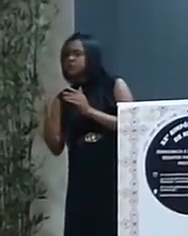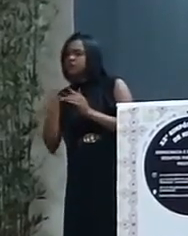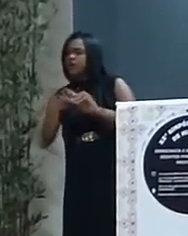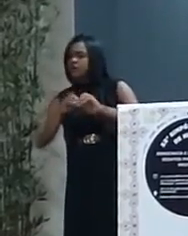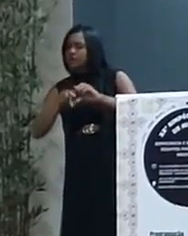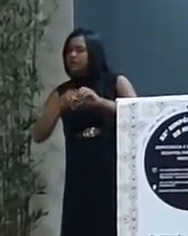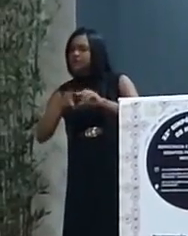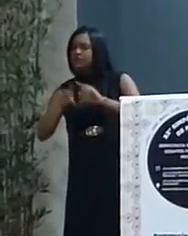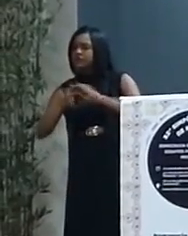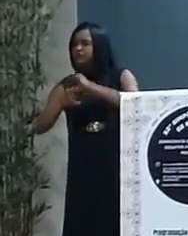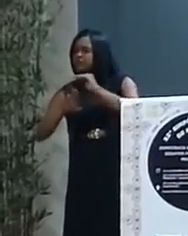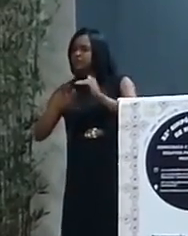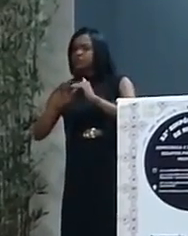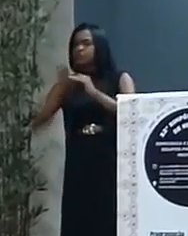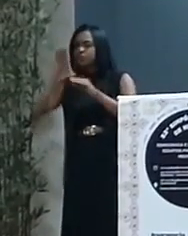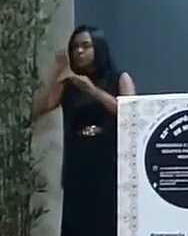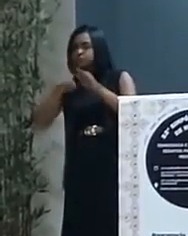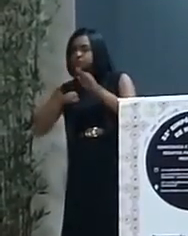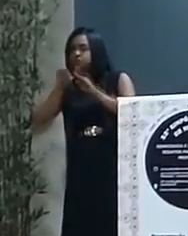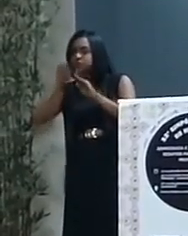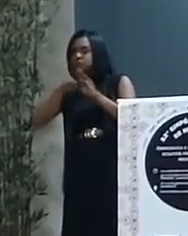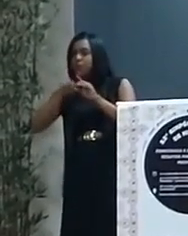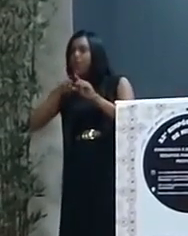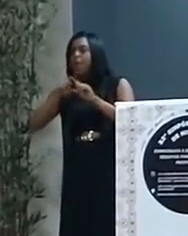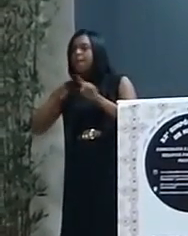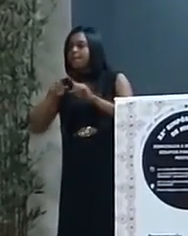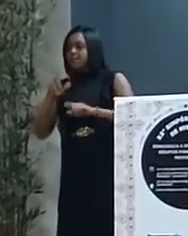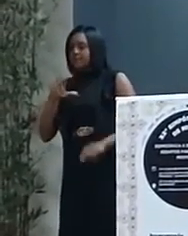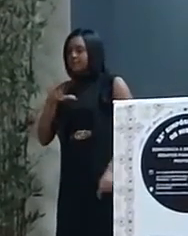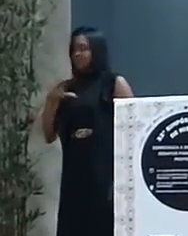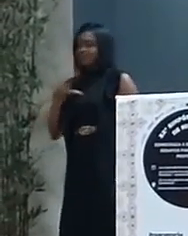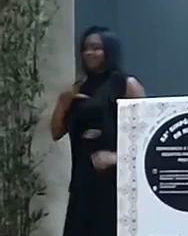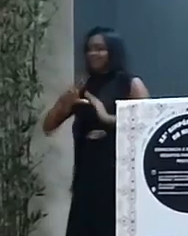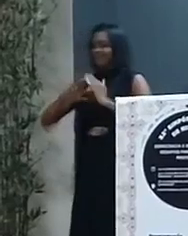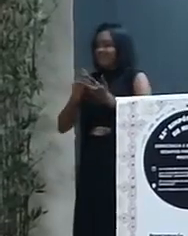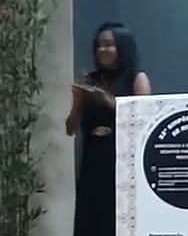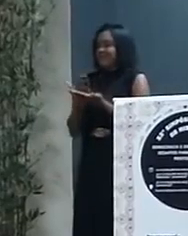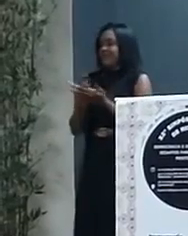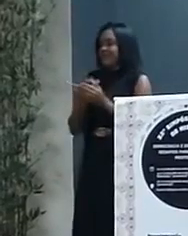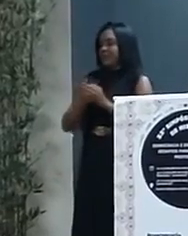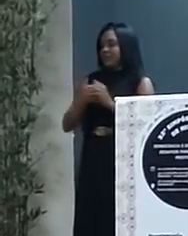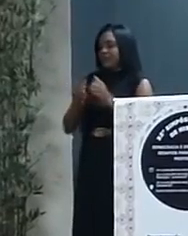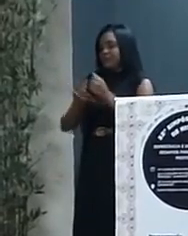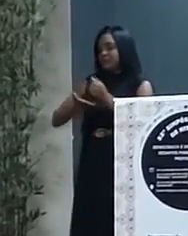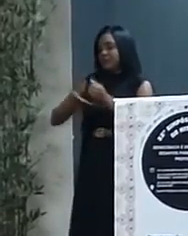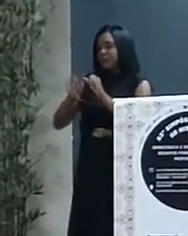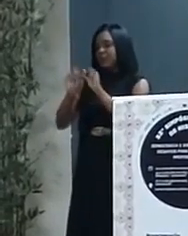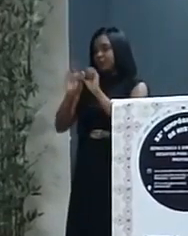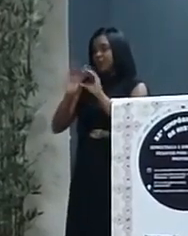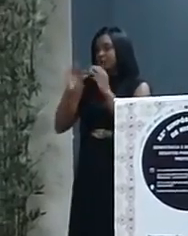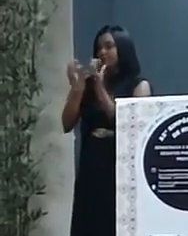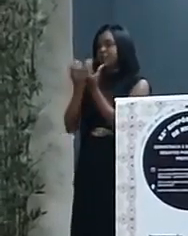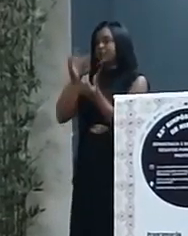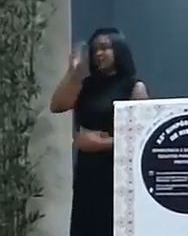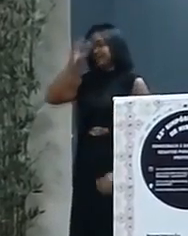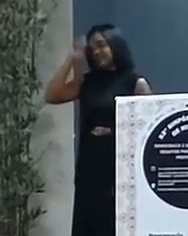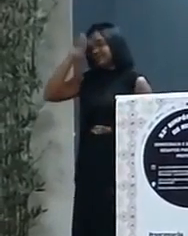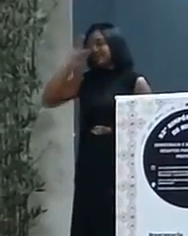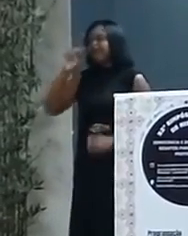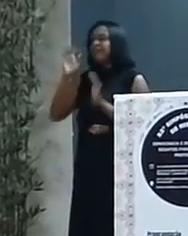em todos os seus níveis, mas, em particular, a escola do ensino básico e sua comunidade de aprendizagem.